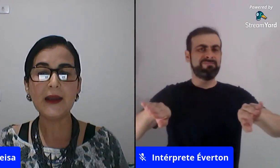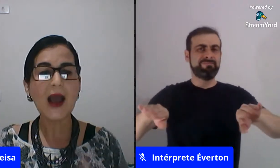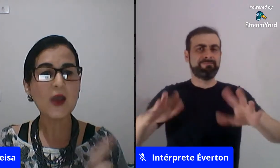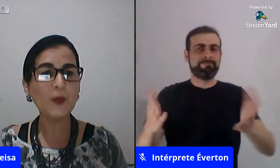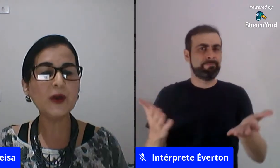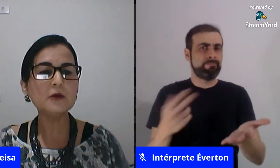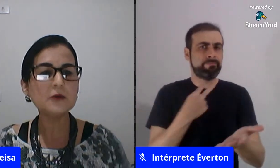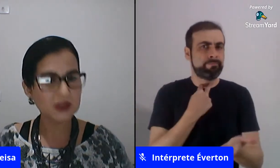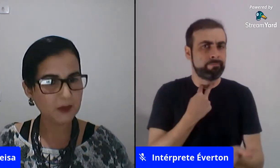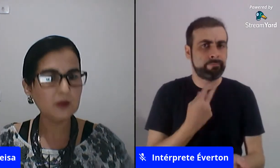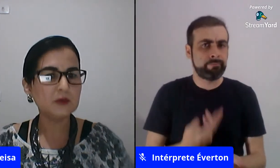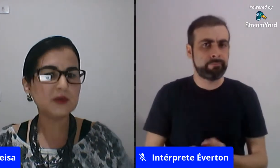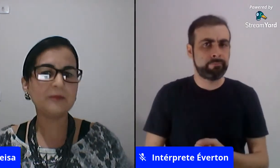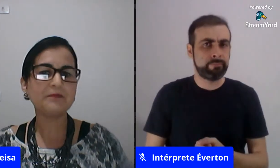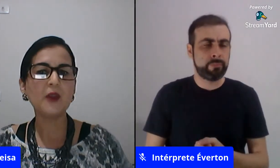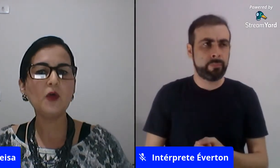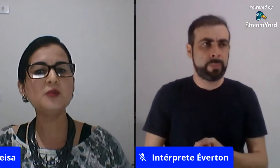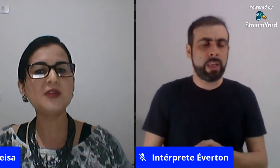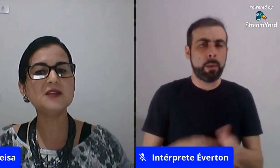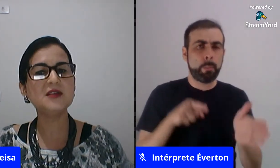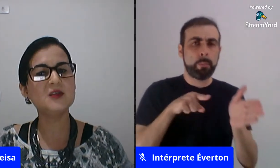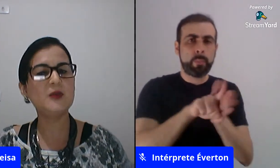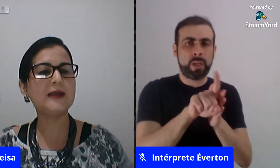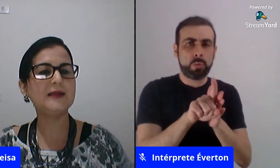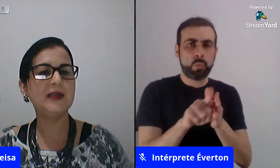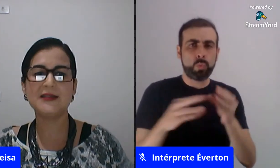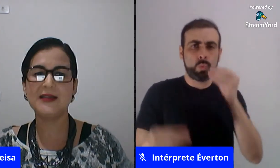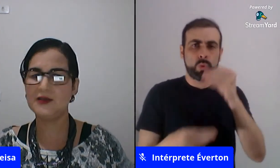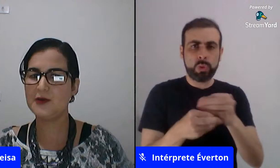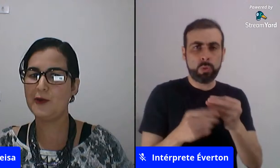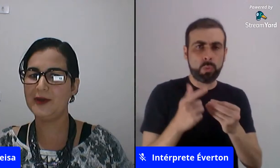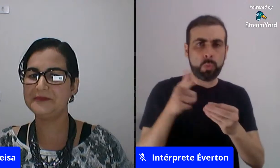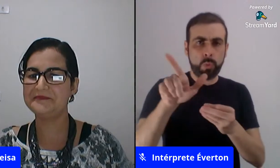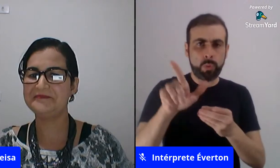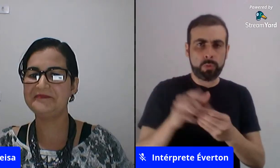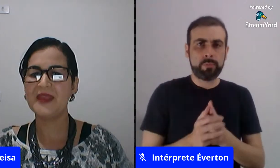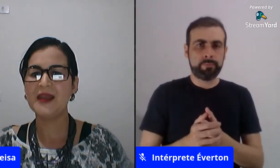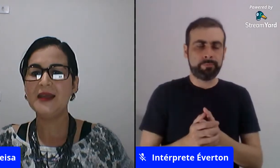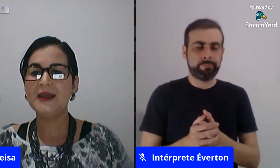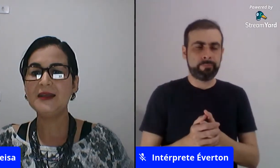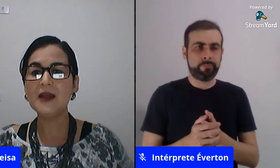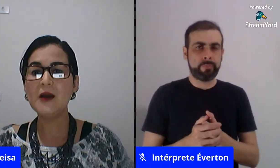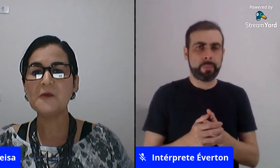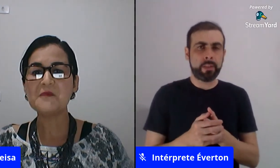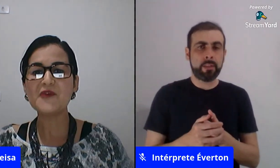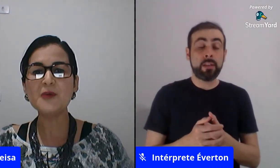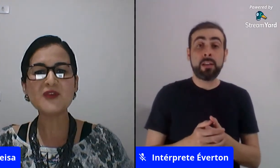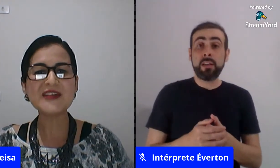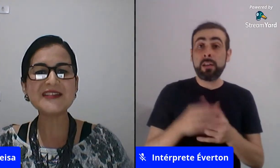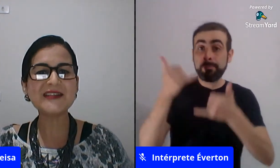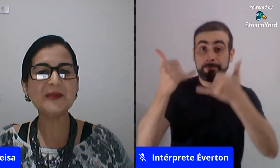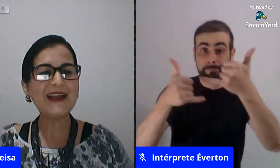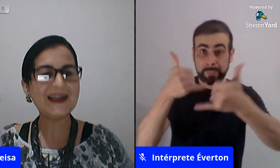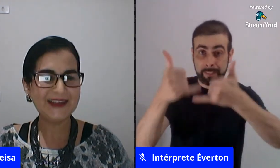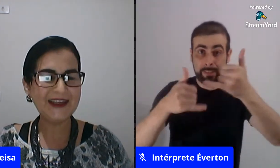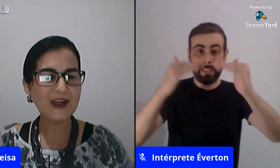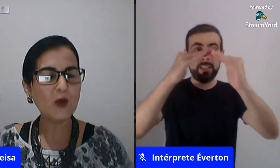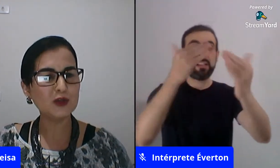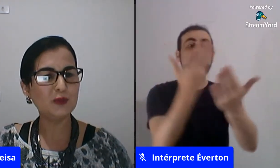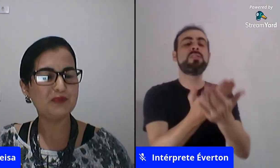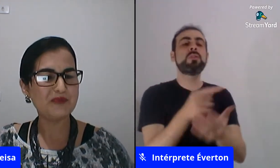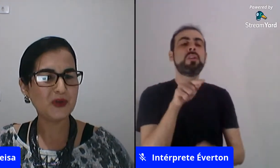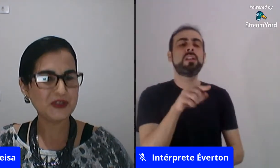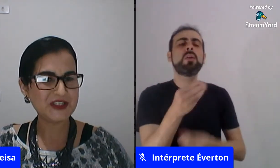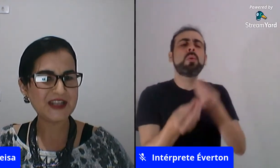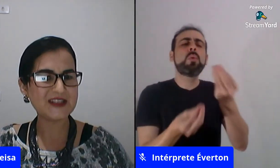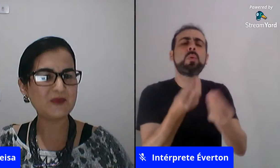aí eu pergunto outra pergunta como tem sido as brincadeiras na escola então vamos fazer da brincadeira